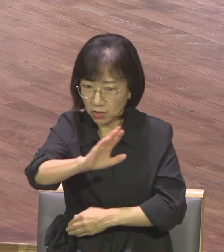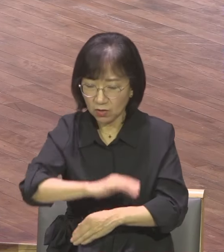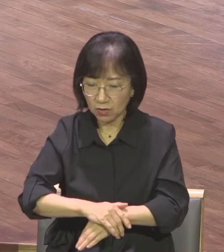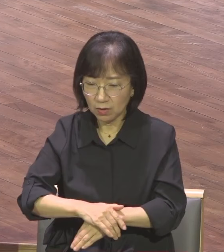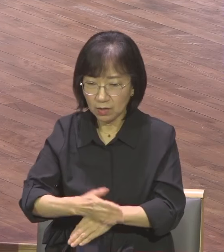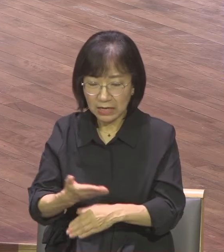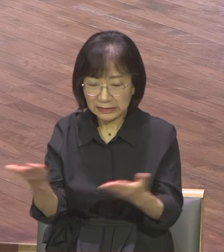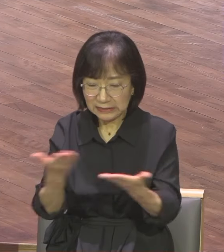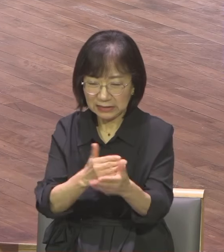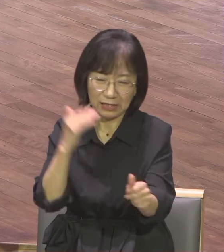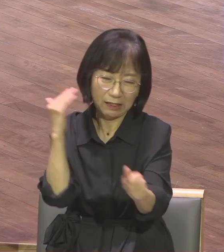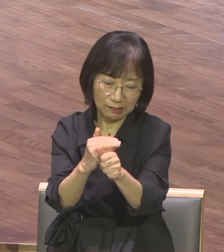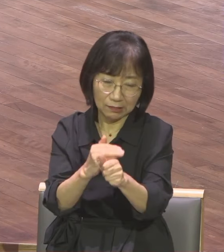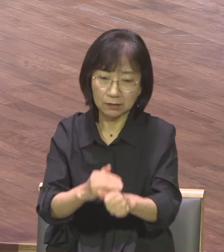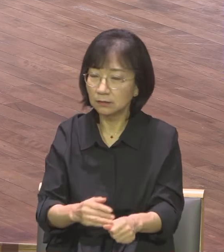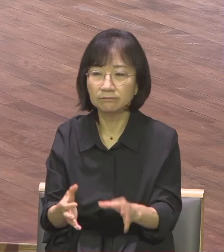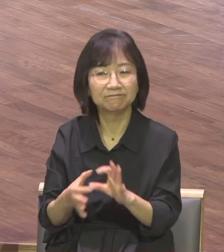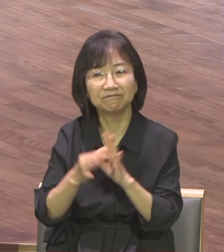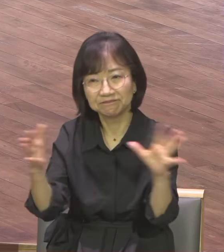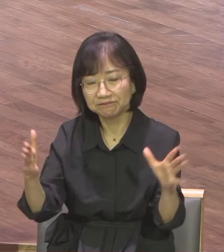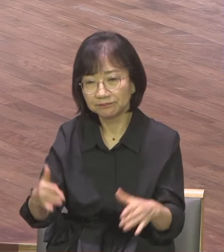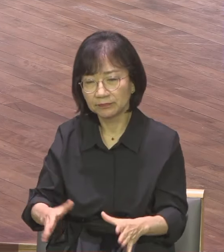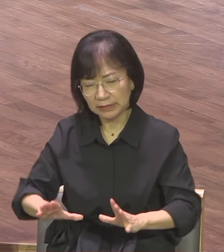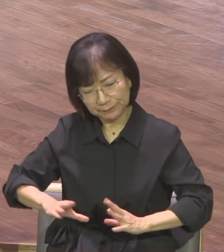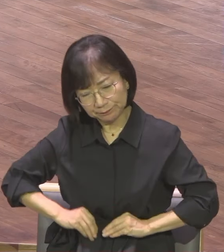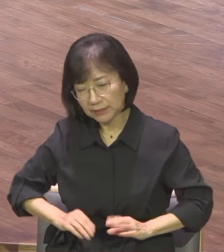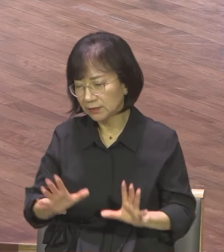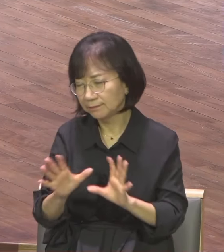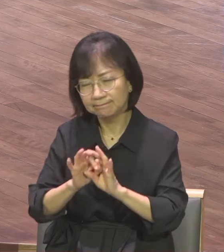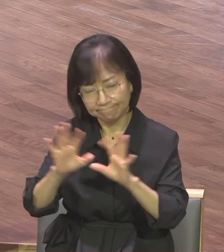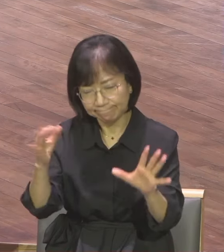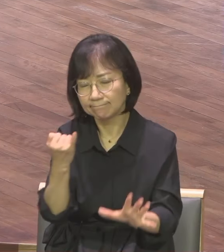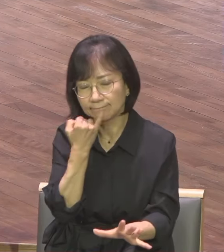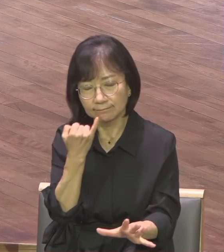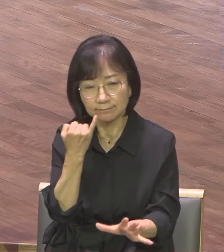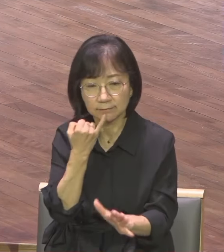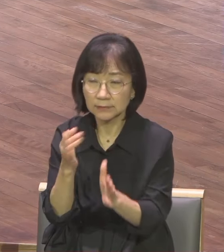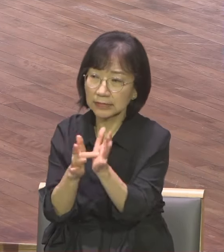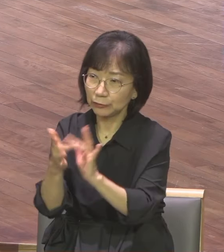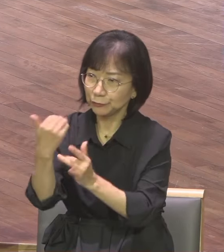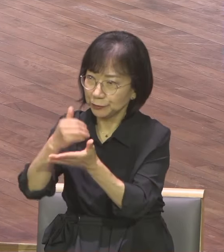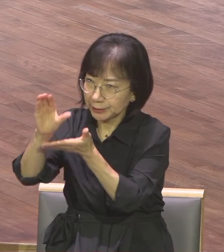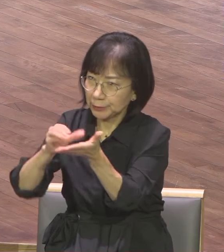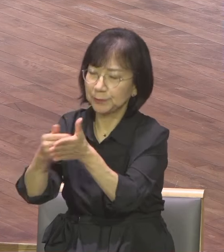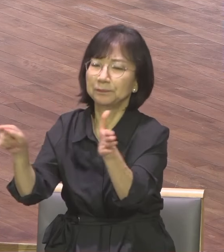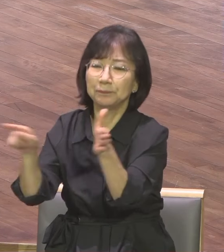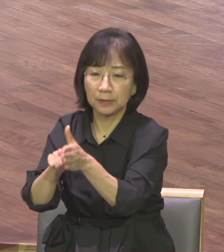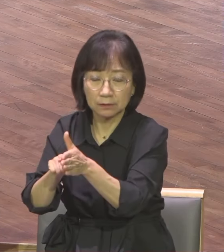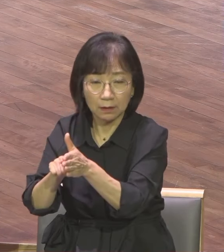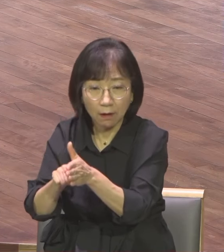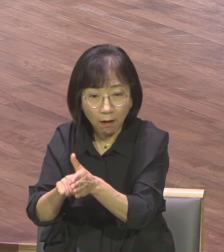모든 것을 포기해도 괜찮다는 믿음이 있었던 거예요 그 믿음이 어디서 생기겠습니까